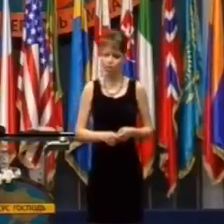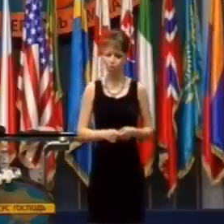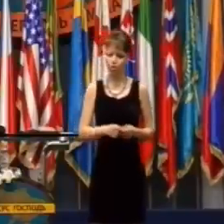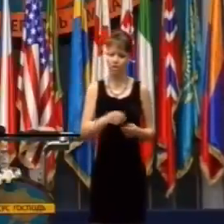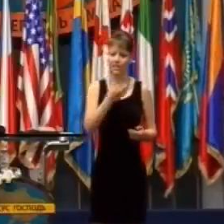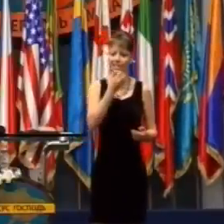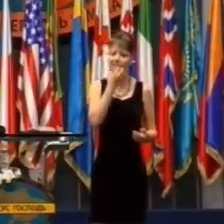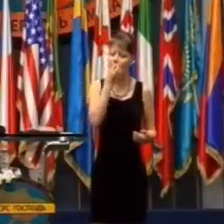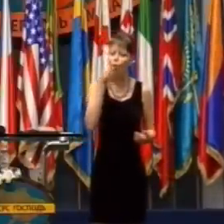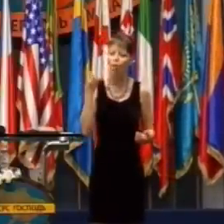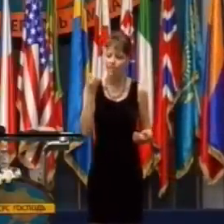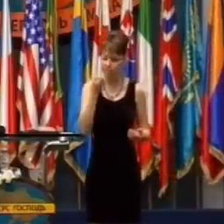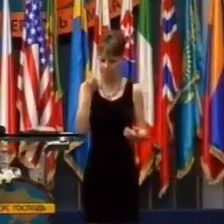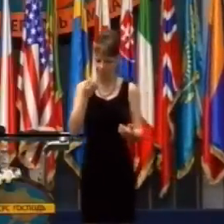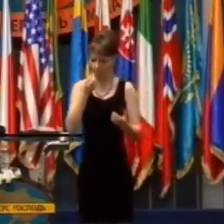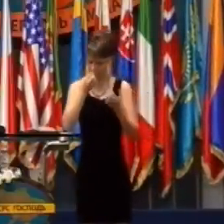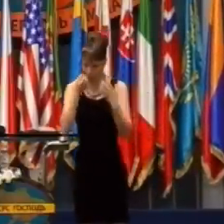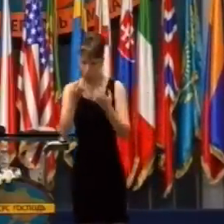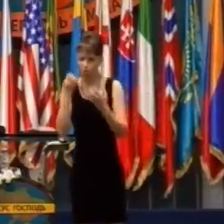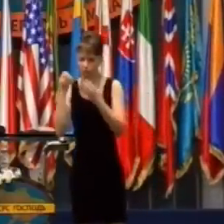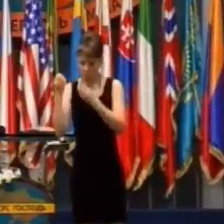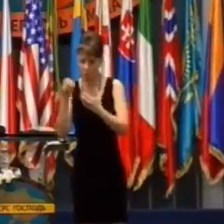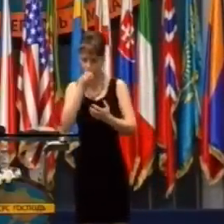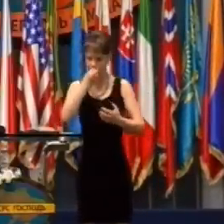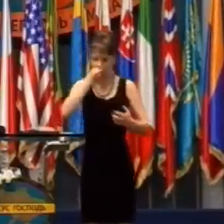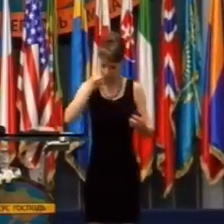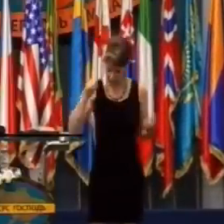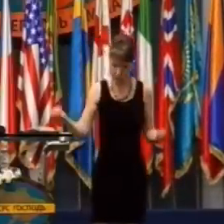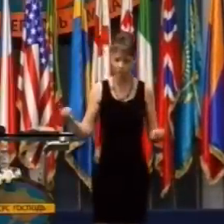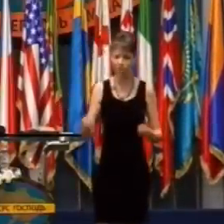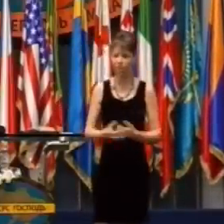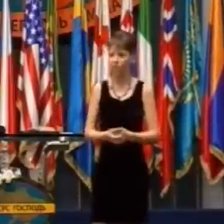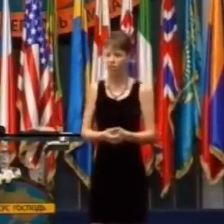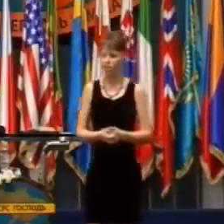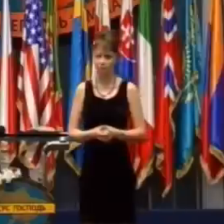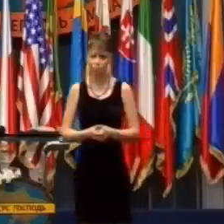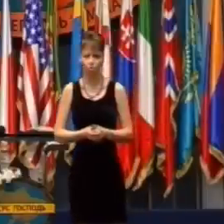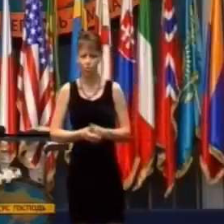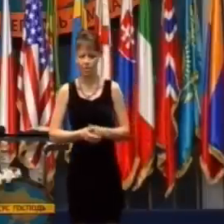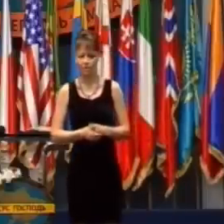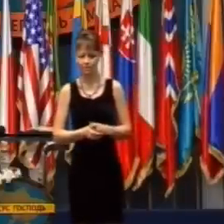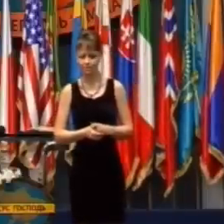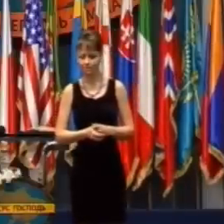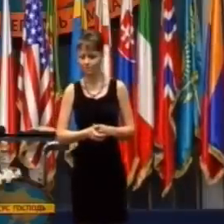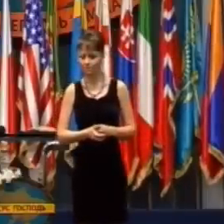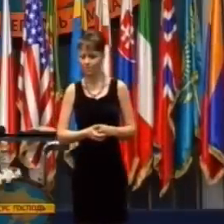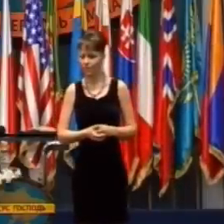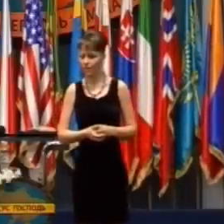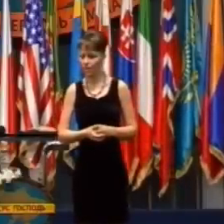aby sa Božie slovo nevzdialilo od jeho úst a